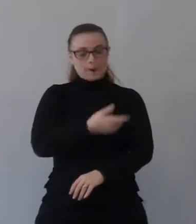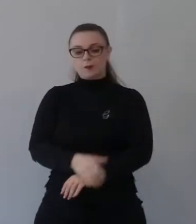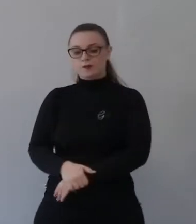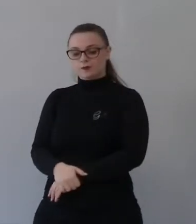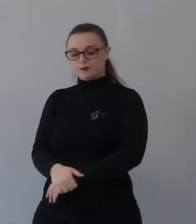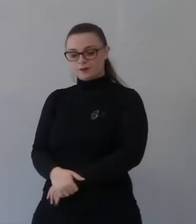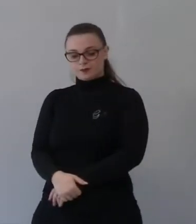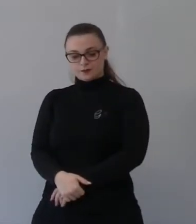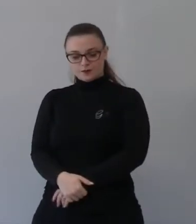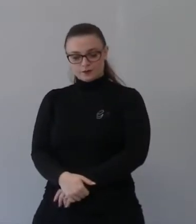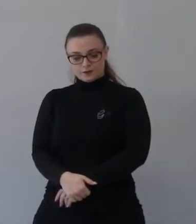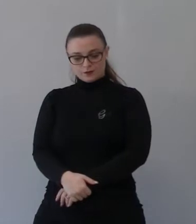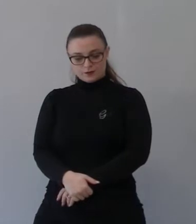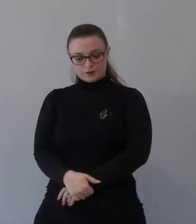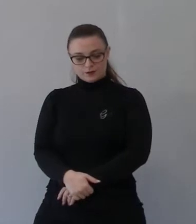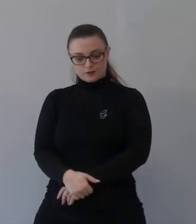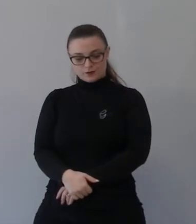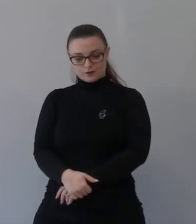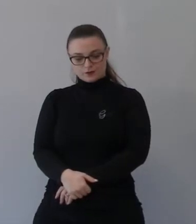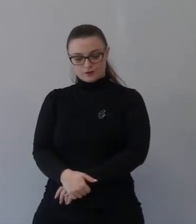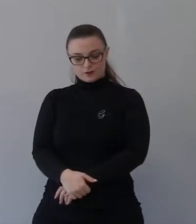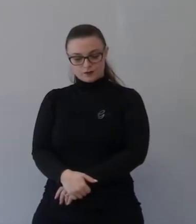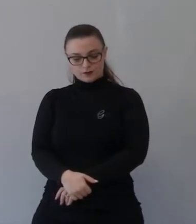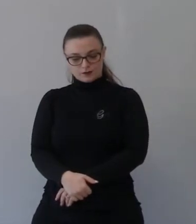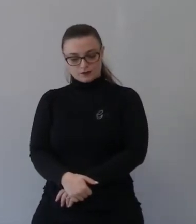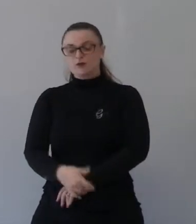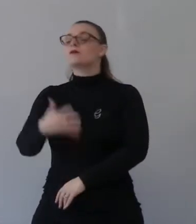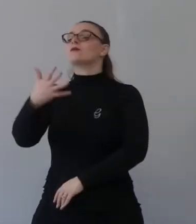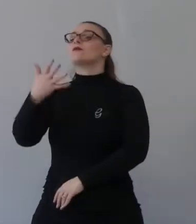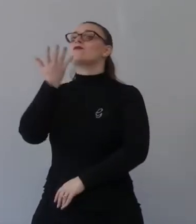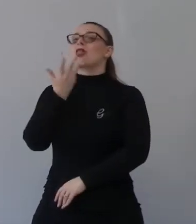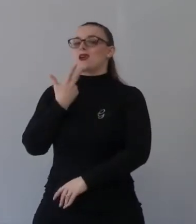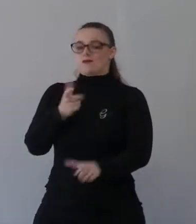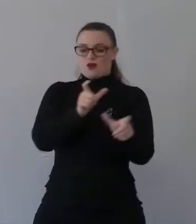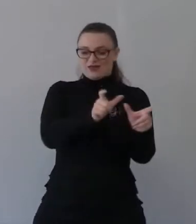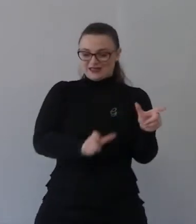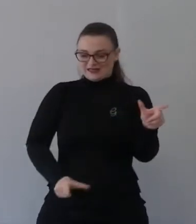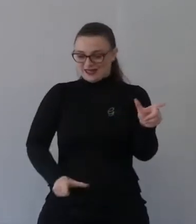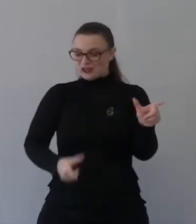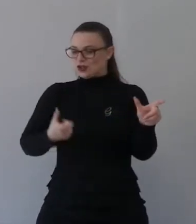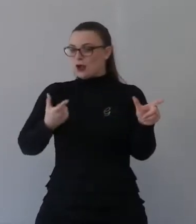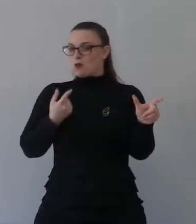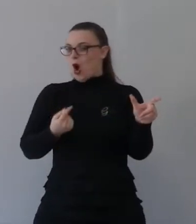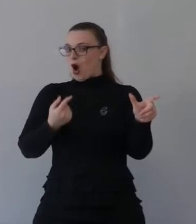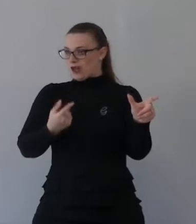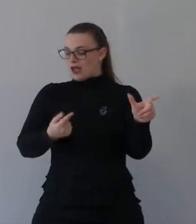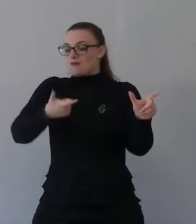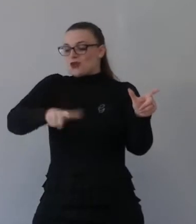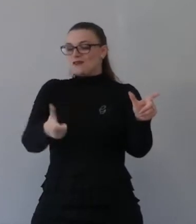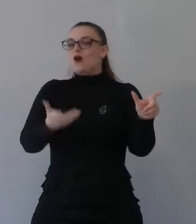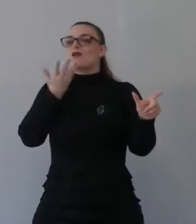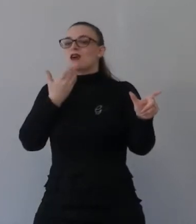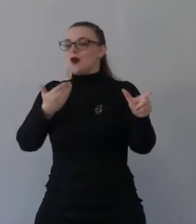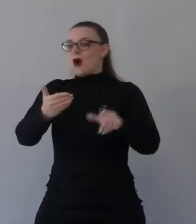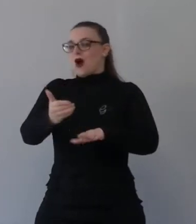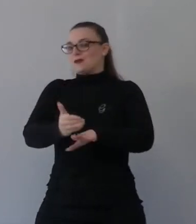piccolo messaggio che ci sarà il 24. Siamo alla fine di questi 60 anni di